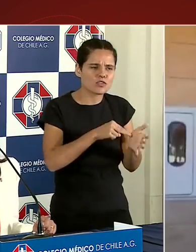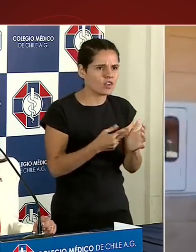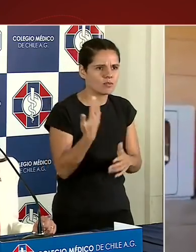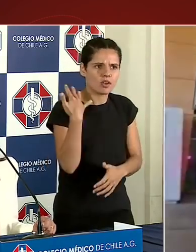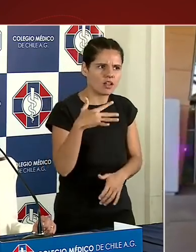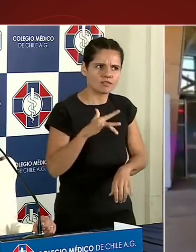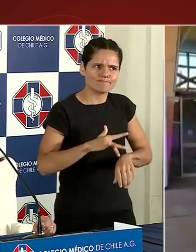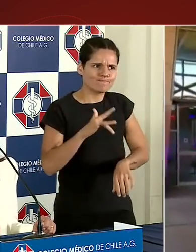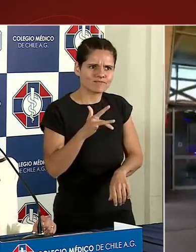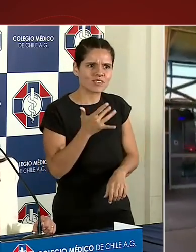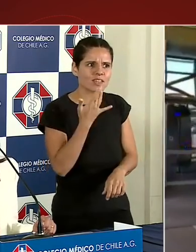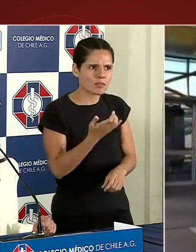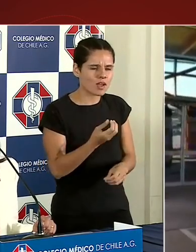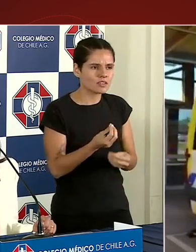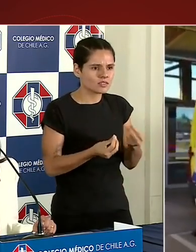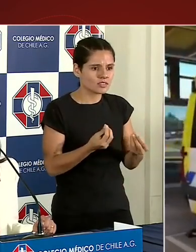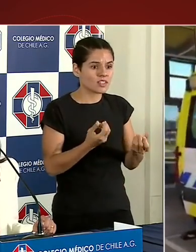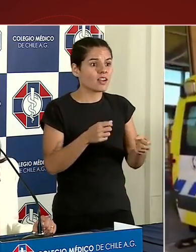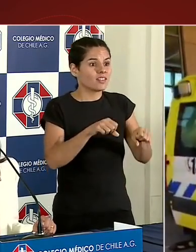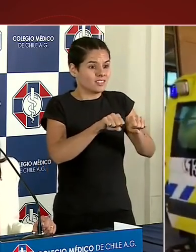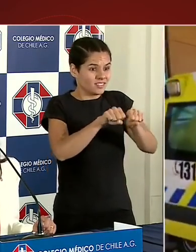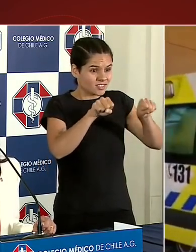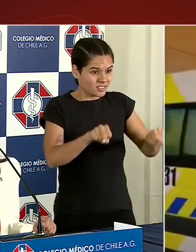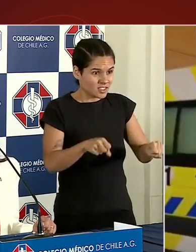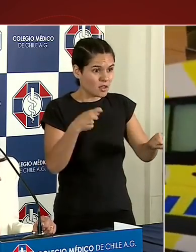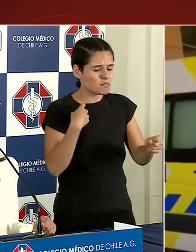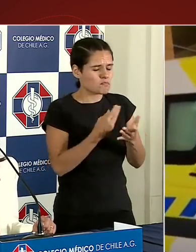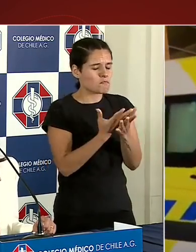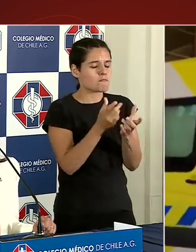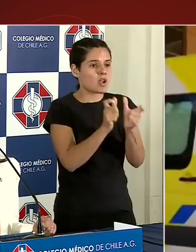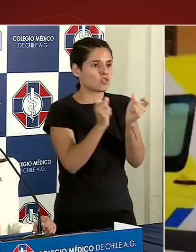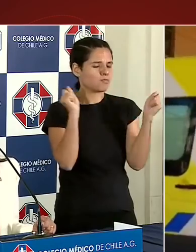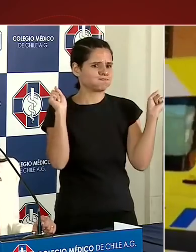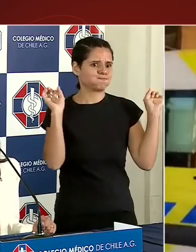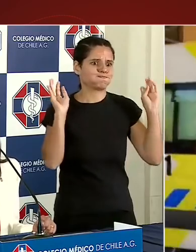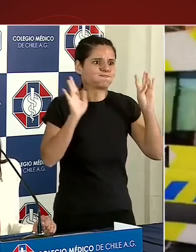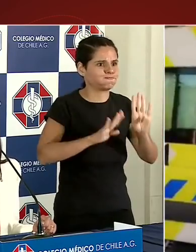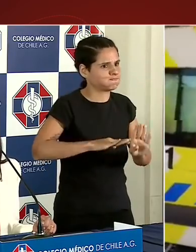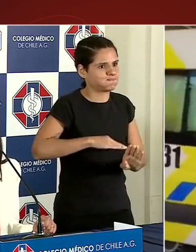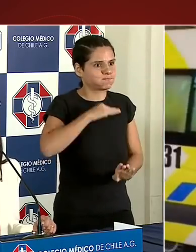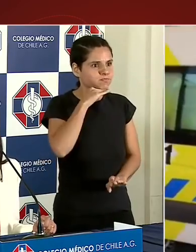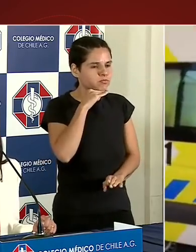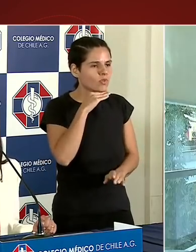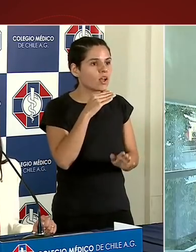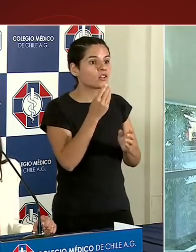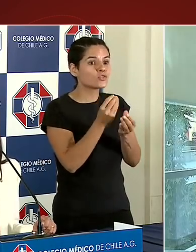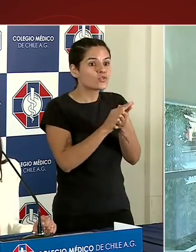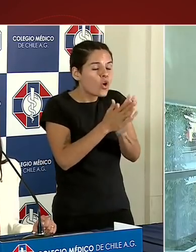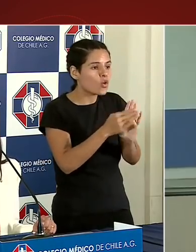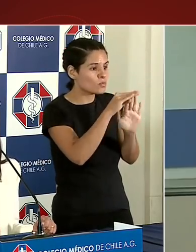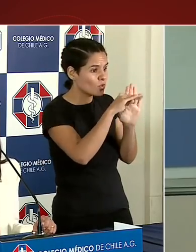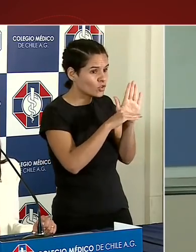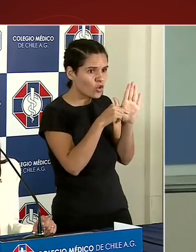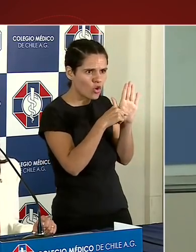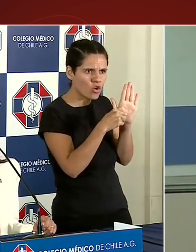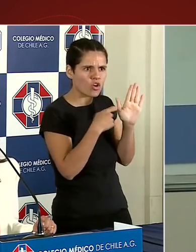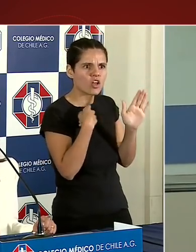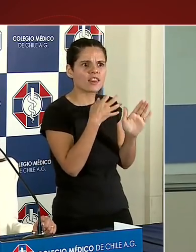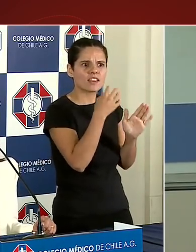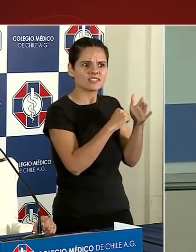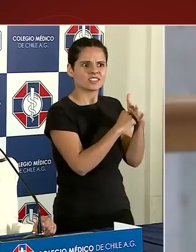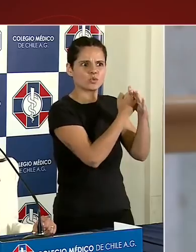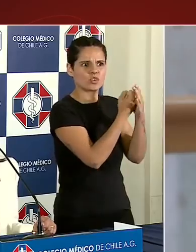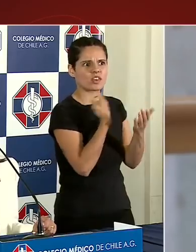en la saturación de la capacidad diagnóstica y no se están aplicando los protocolos mandatados por la autoridad